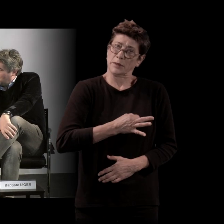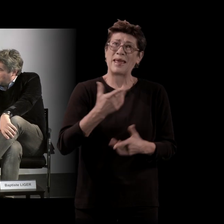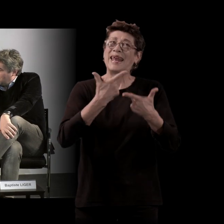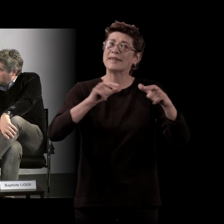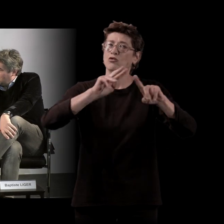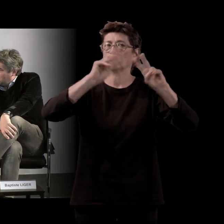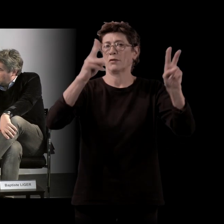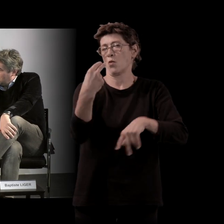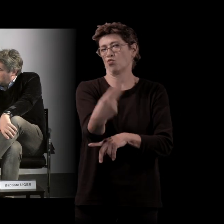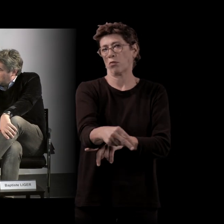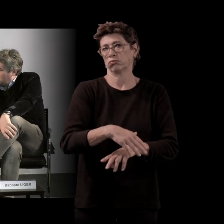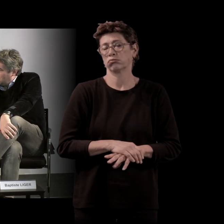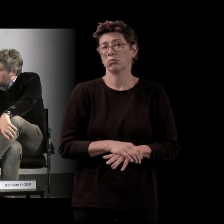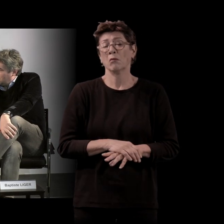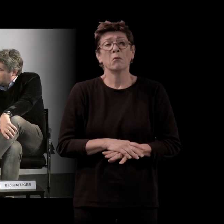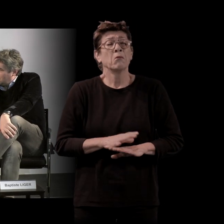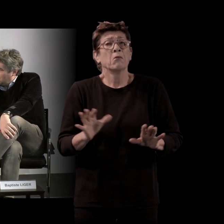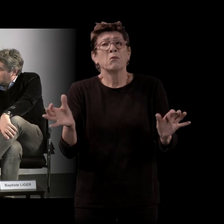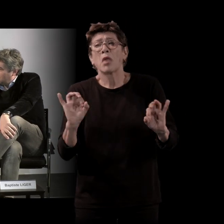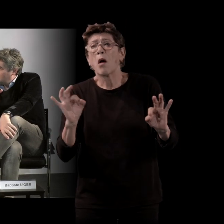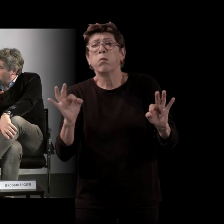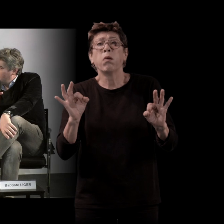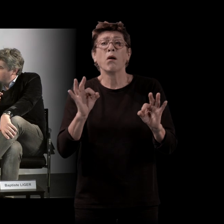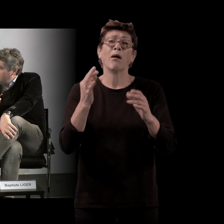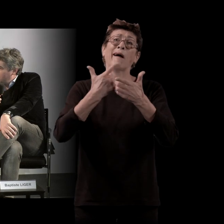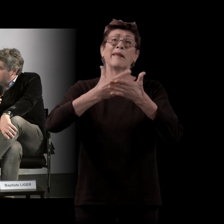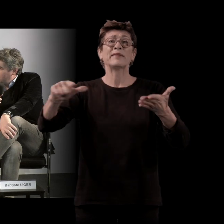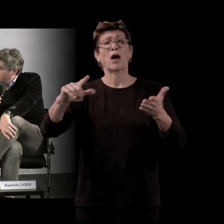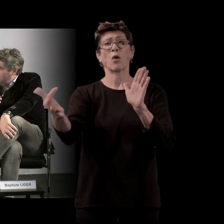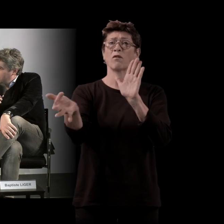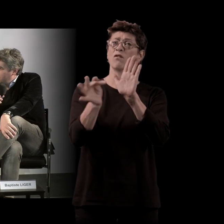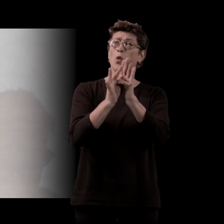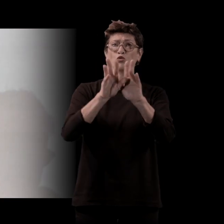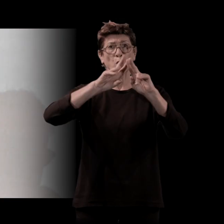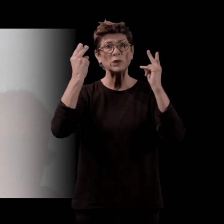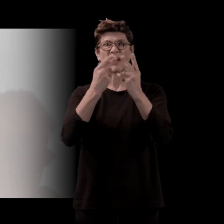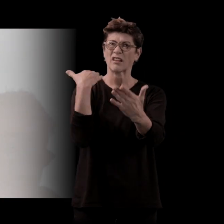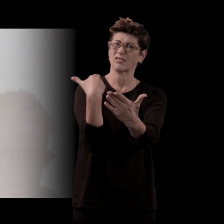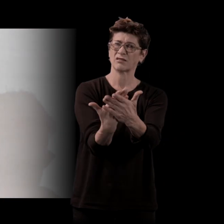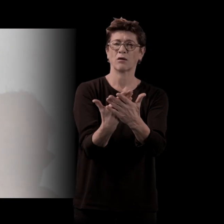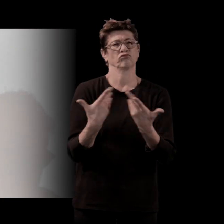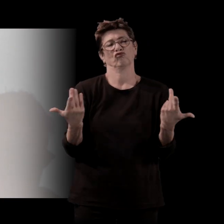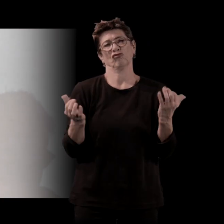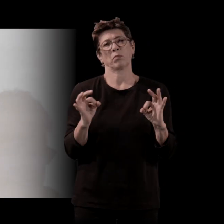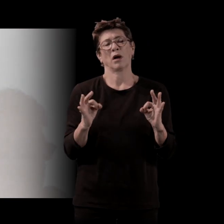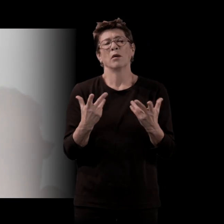de fonction universelle à la littérature. Moi, j'ai des prédicats